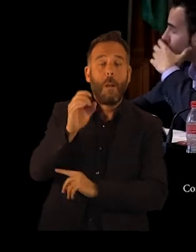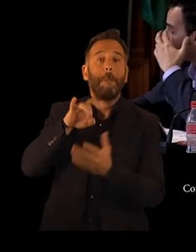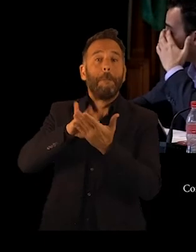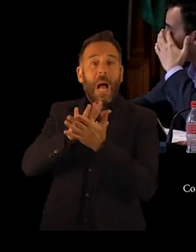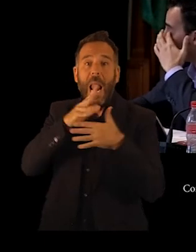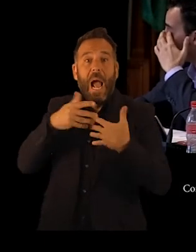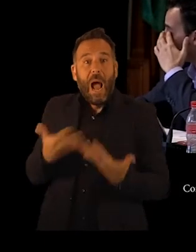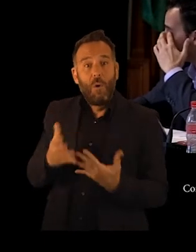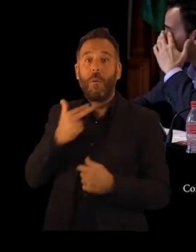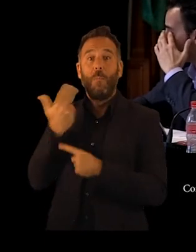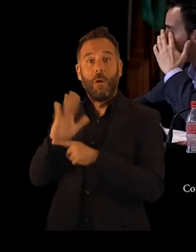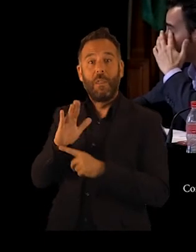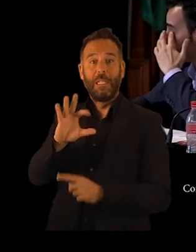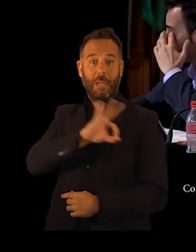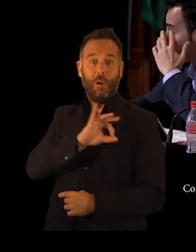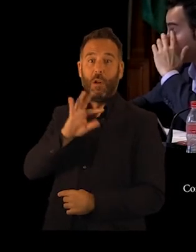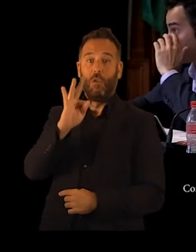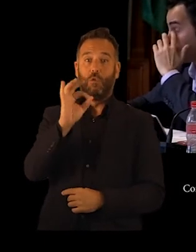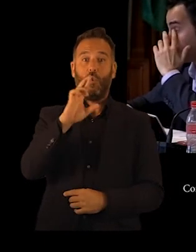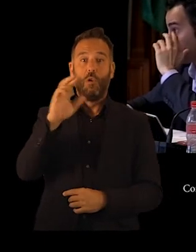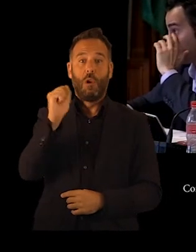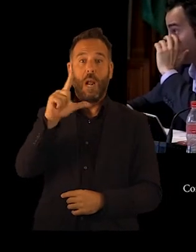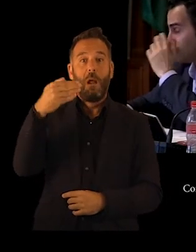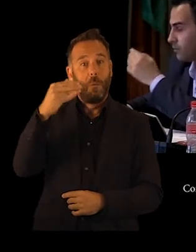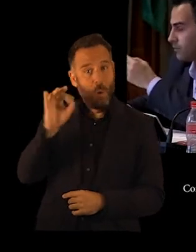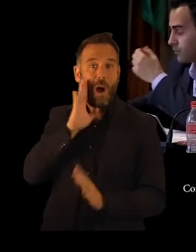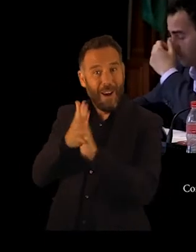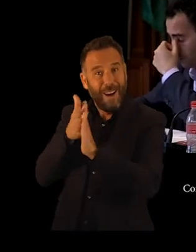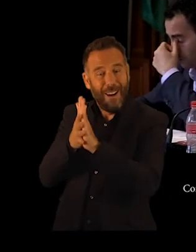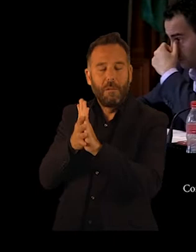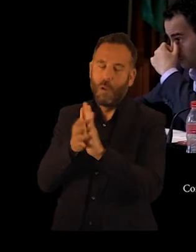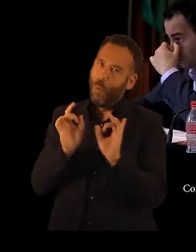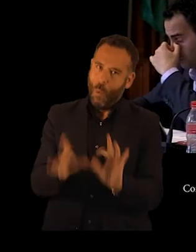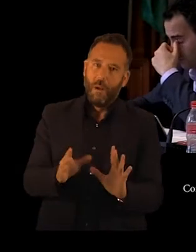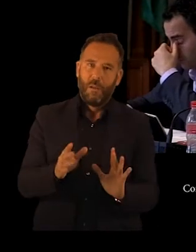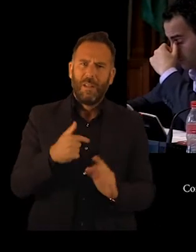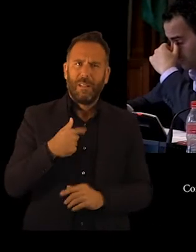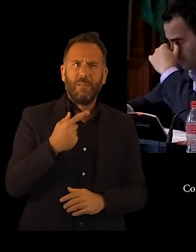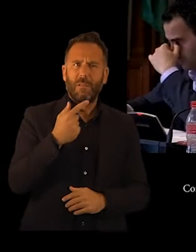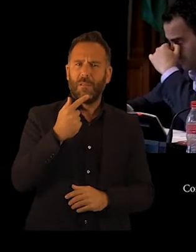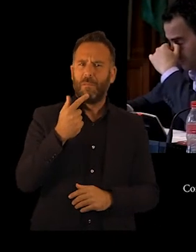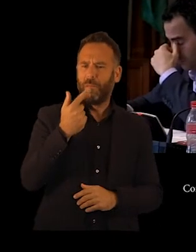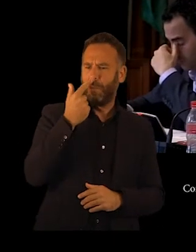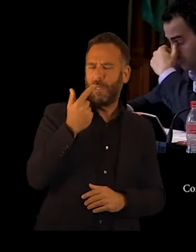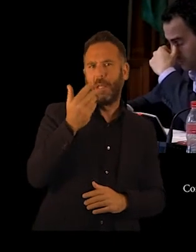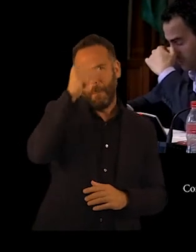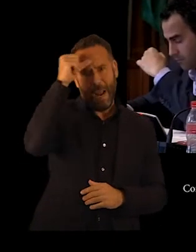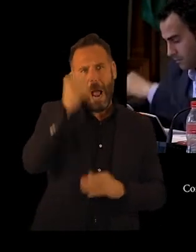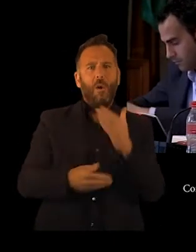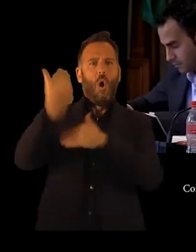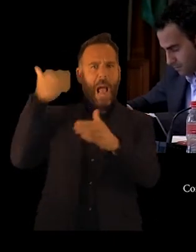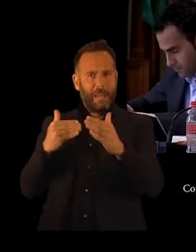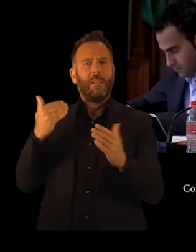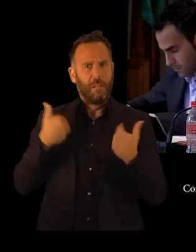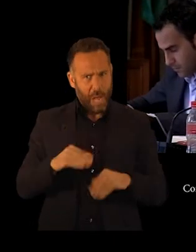de su portavoz, señora Torralbo, que contemos como mínimo con otras personas. Ya en legislatura anterior, inclusive, desde el Grupo Municipal Socialista se